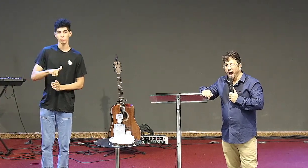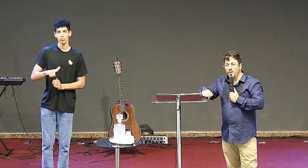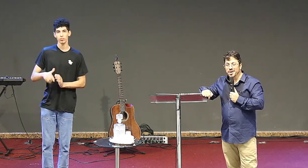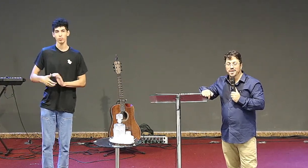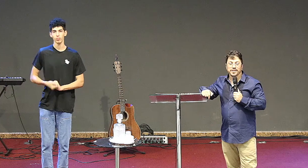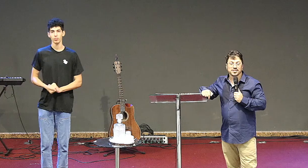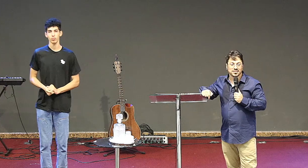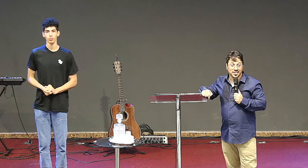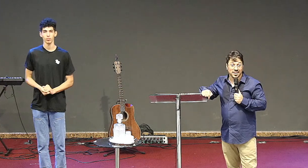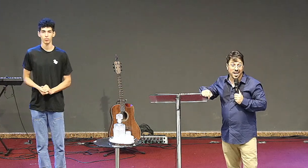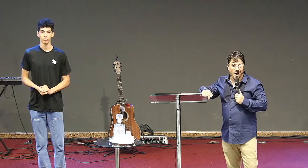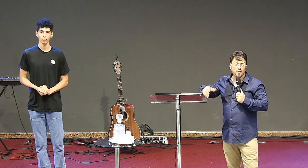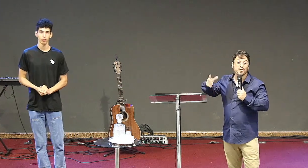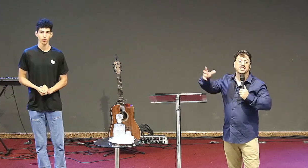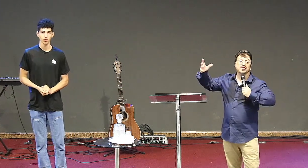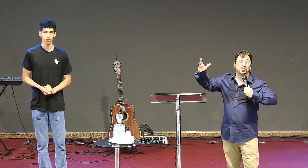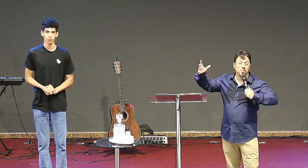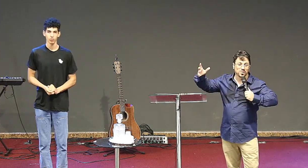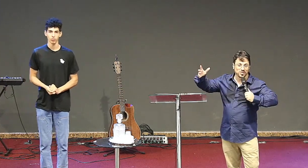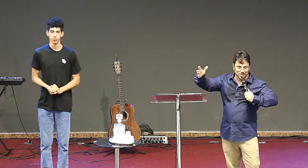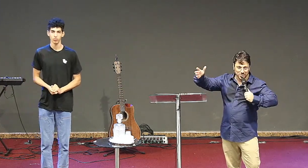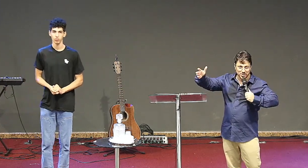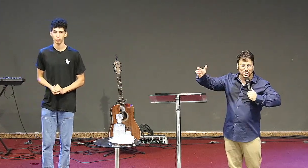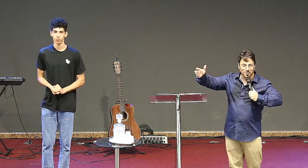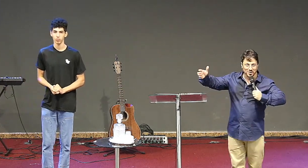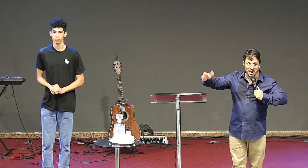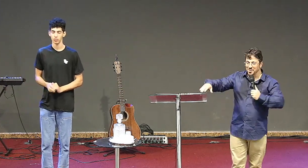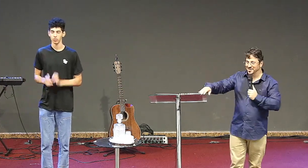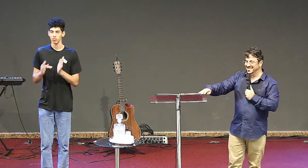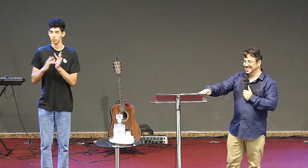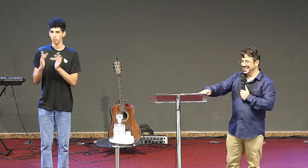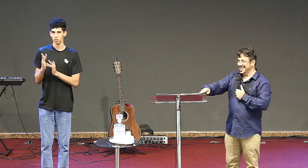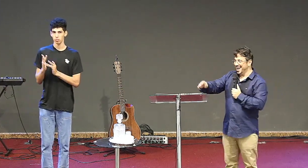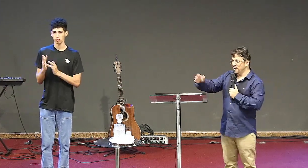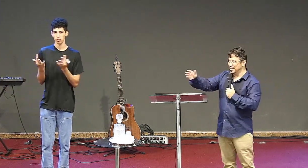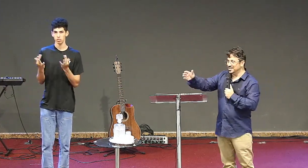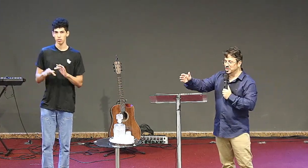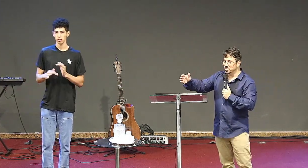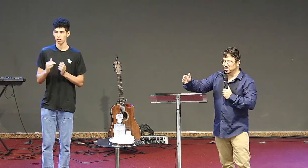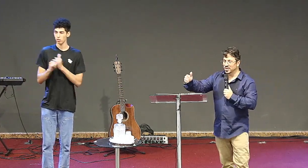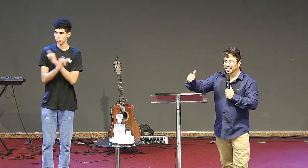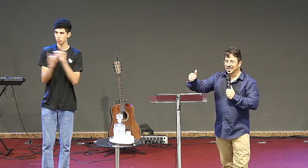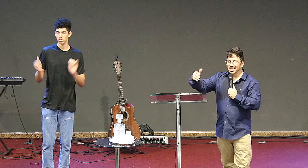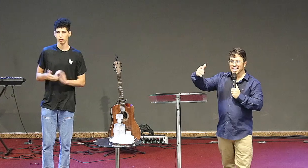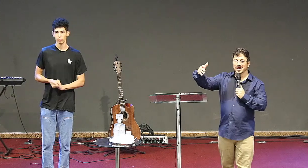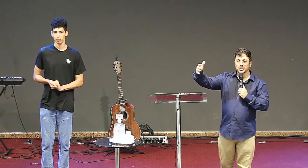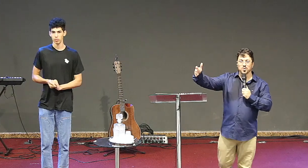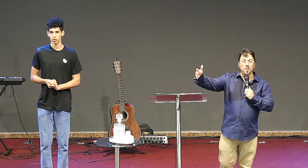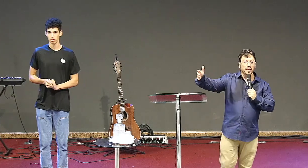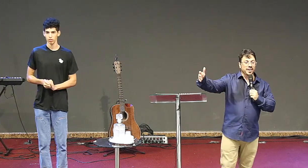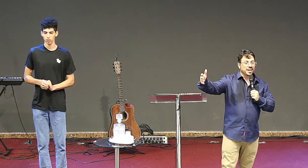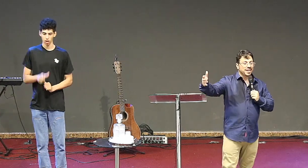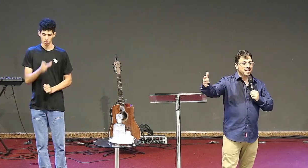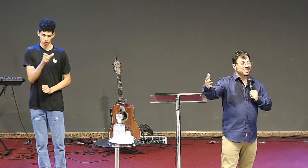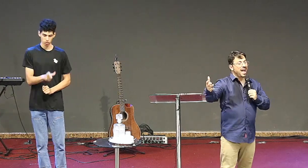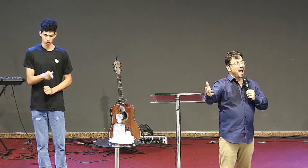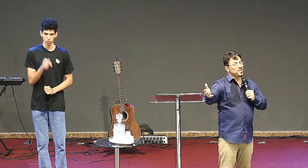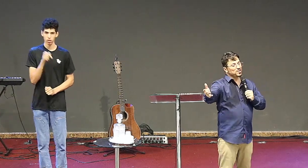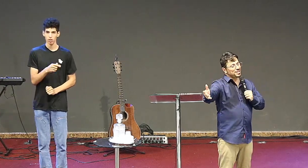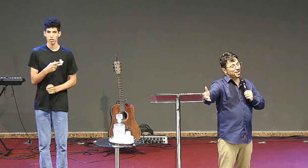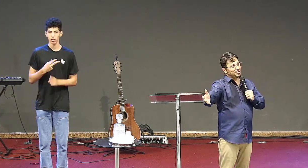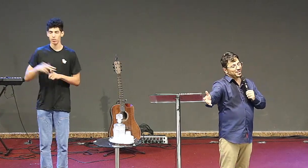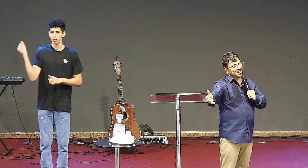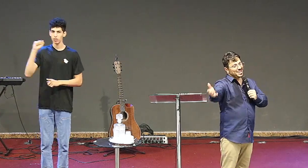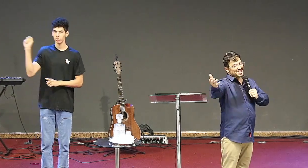ao que vencer ao vencedor Jesus diz ao final ao vencedor darei de comer da